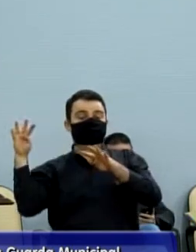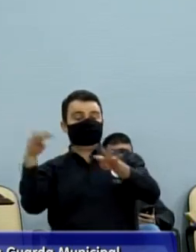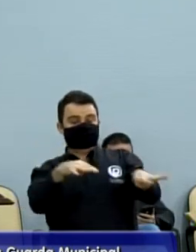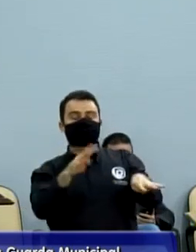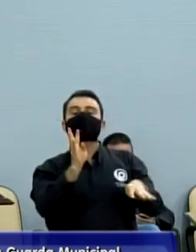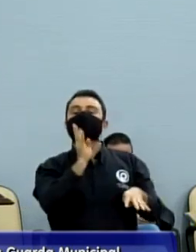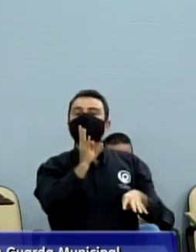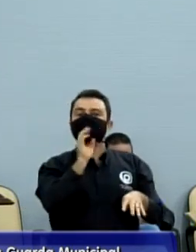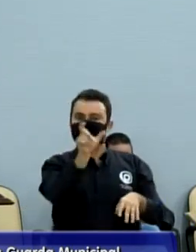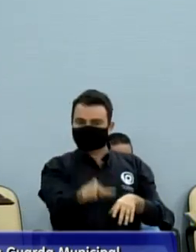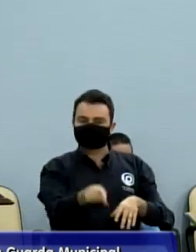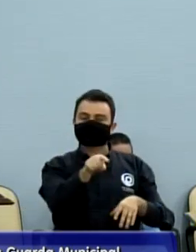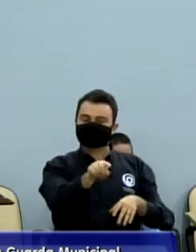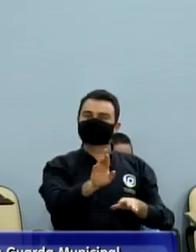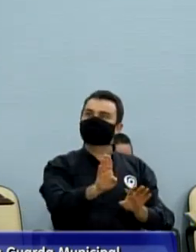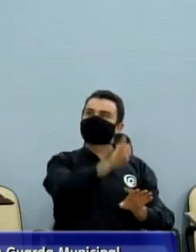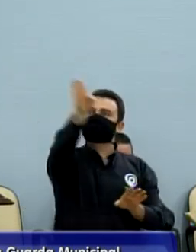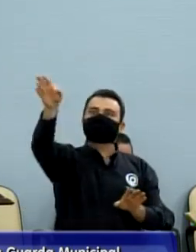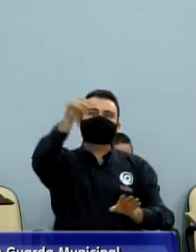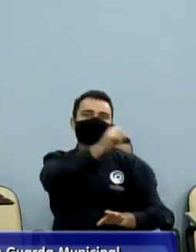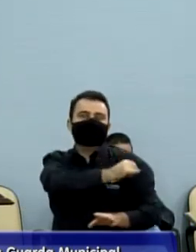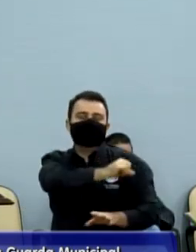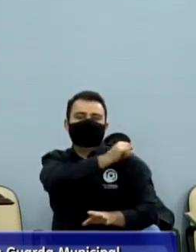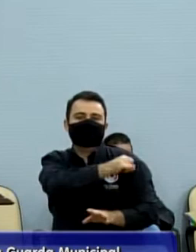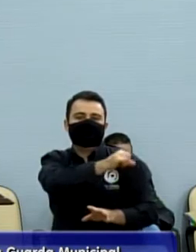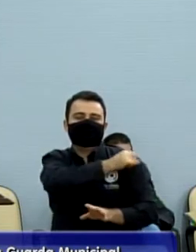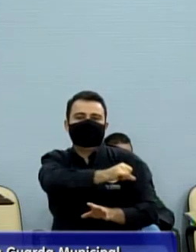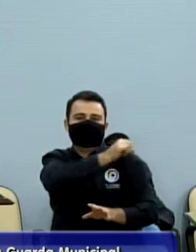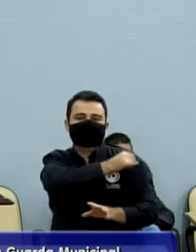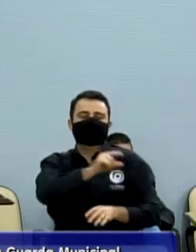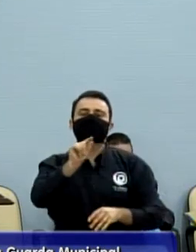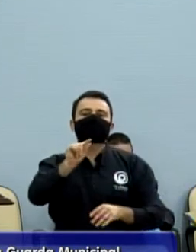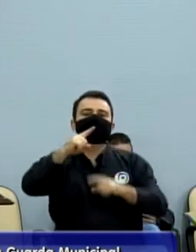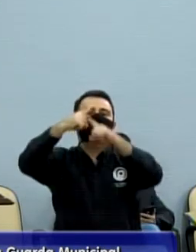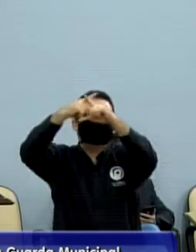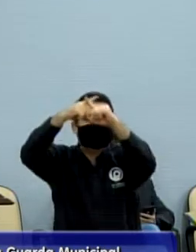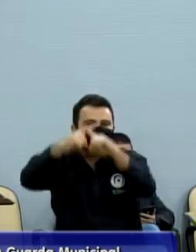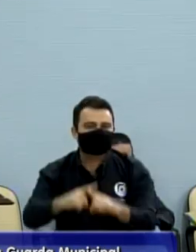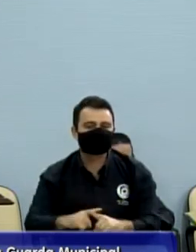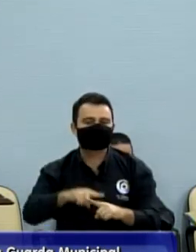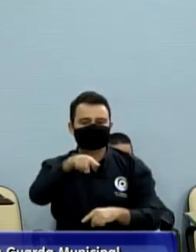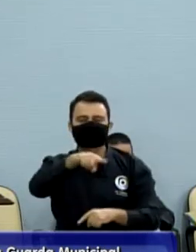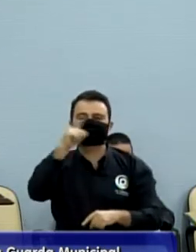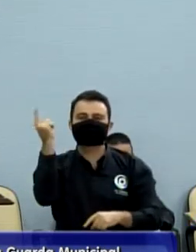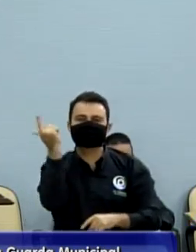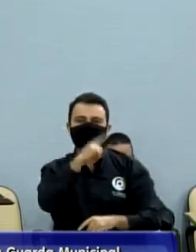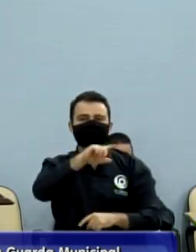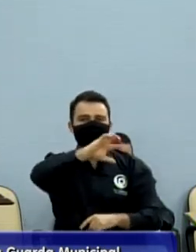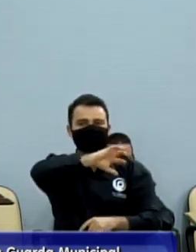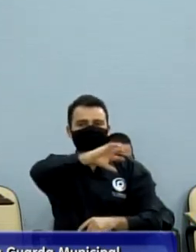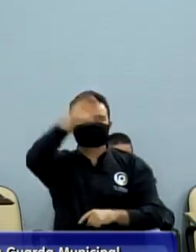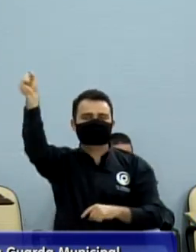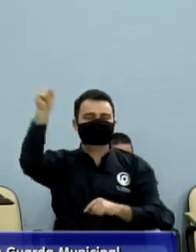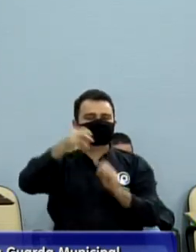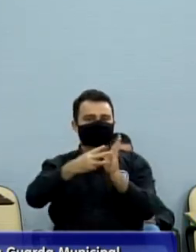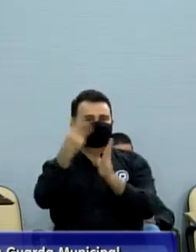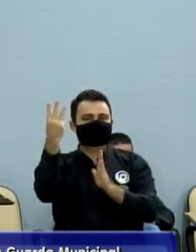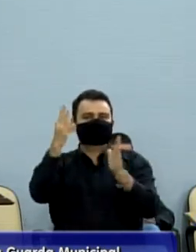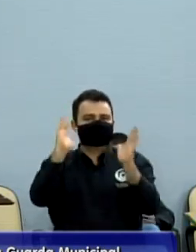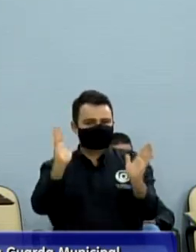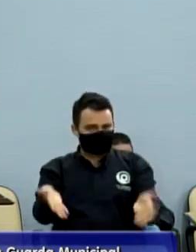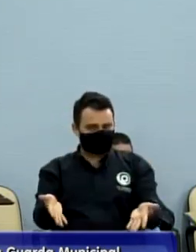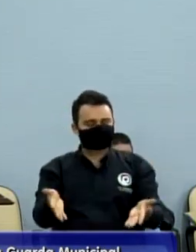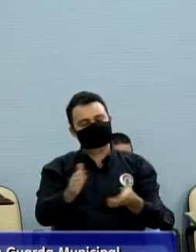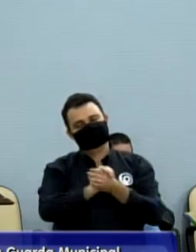Para encerrar, seu presidente, então, parabenizar o Bar do Cidinho pelo tricampeonato, toda a sua família, pelo trabalho que dedica